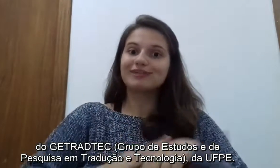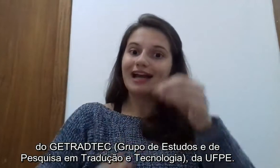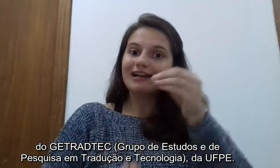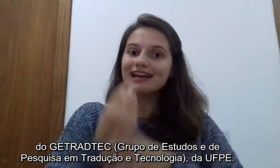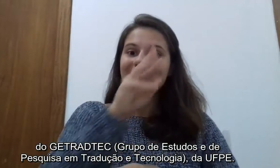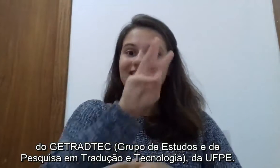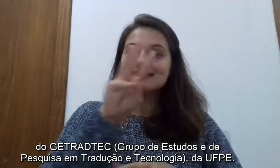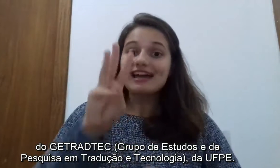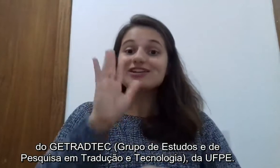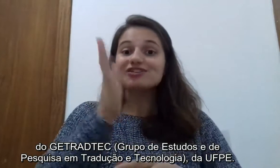da UFPE.